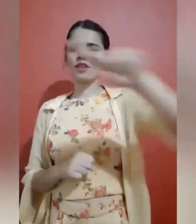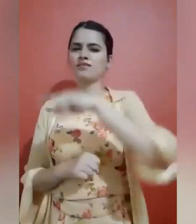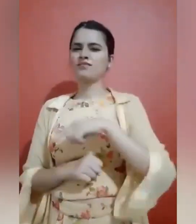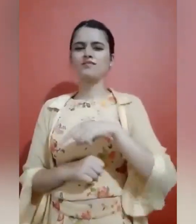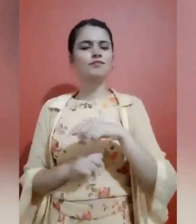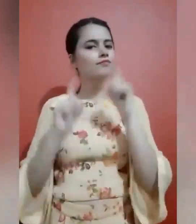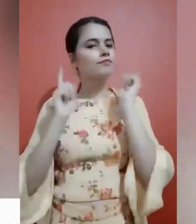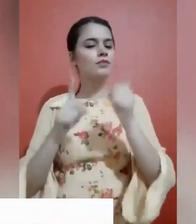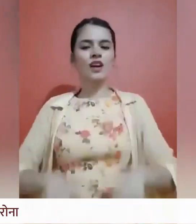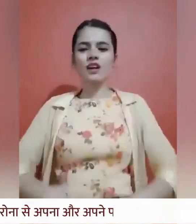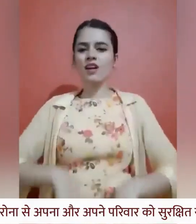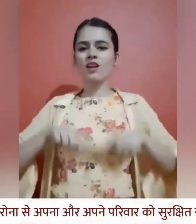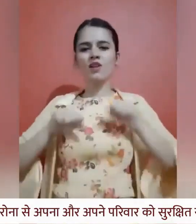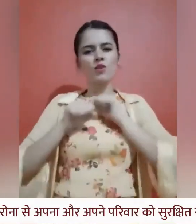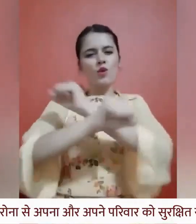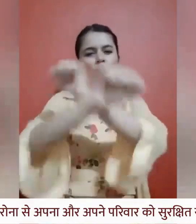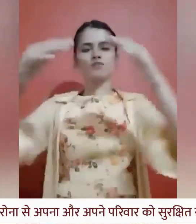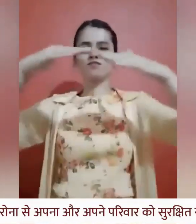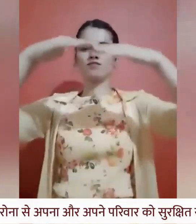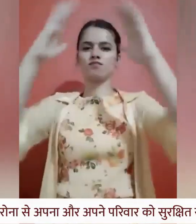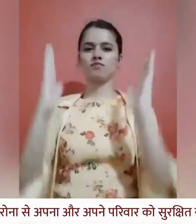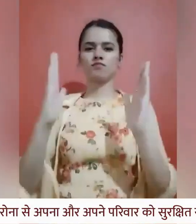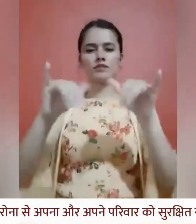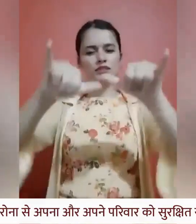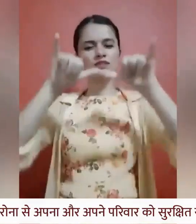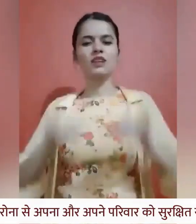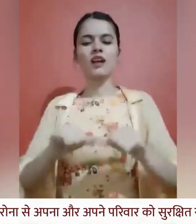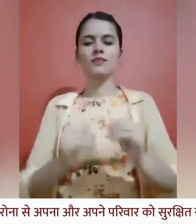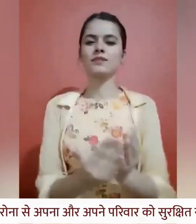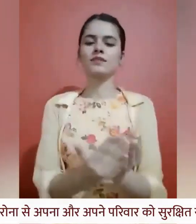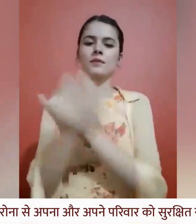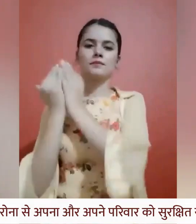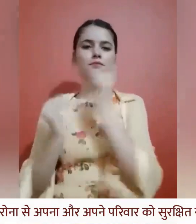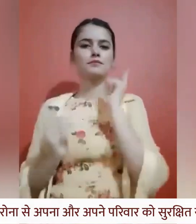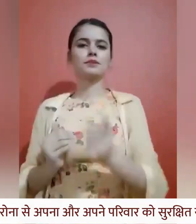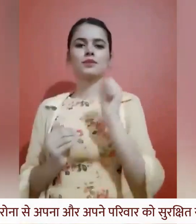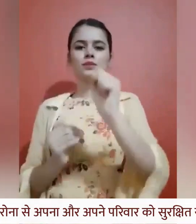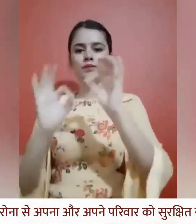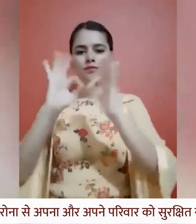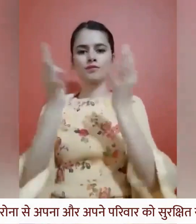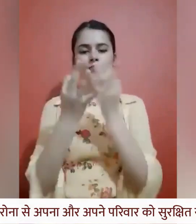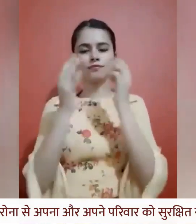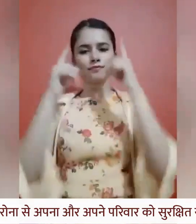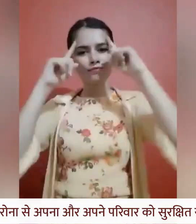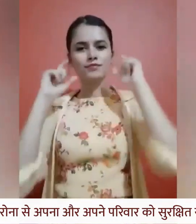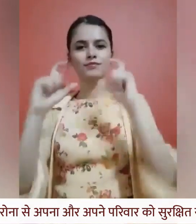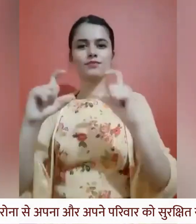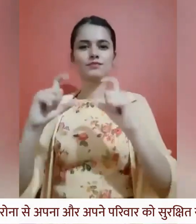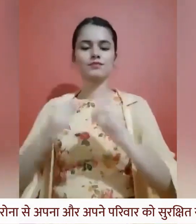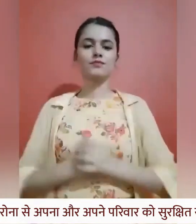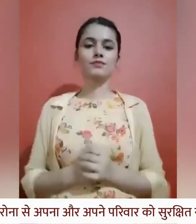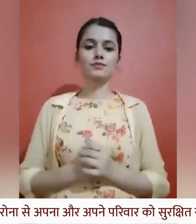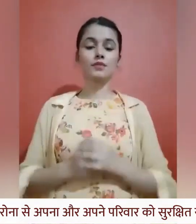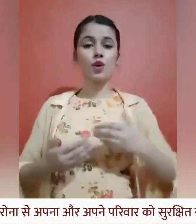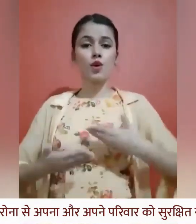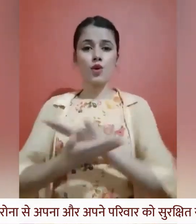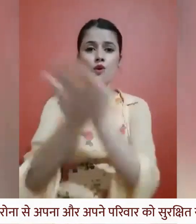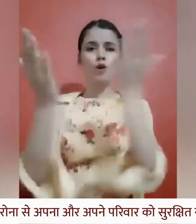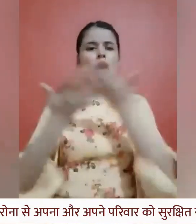कौरोना आप सभी को अपने घरों में सुरक्षित रहना है और अपना और अपने परिवार का विशेश द्यान रखना